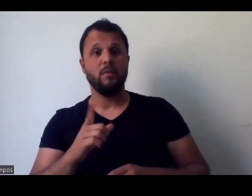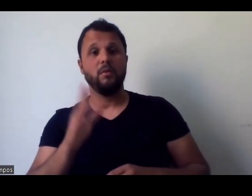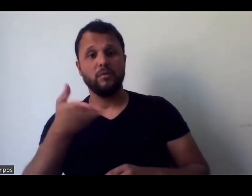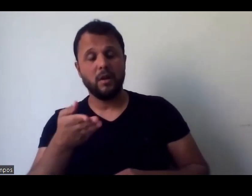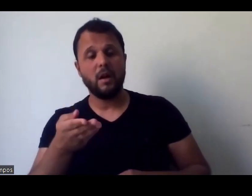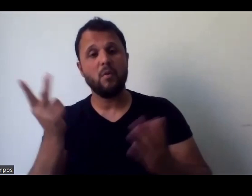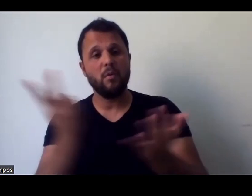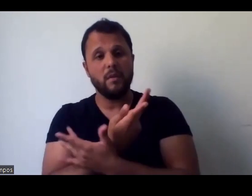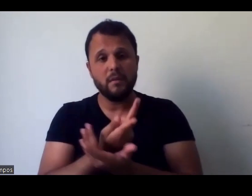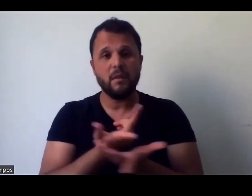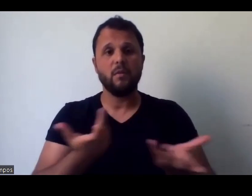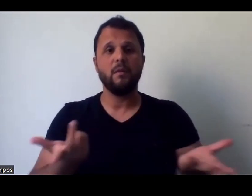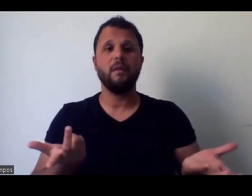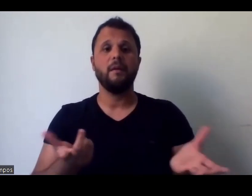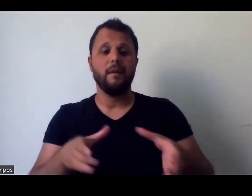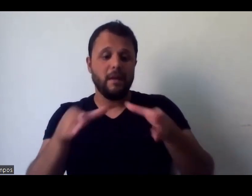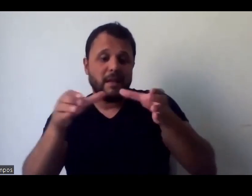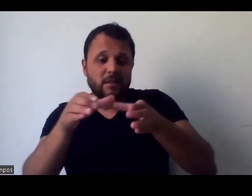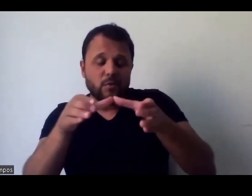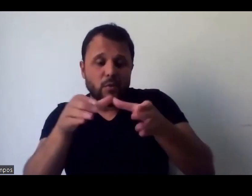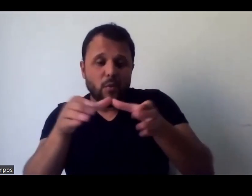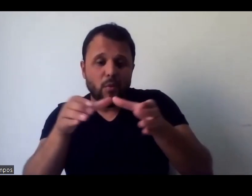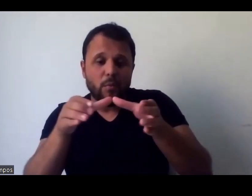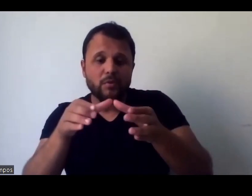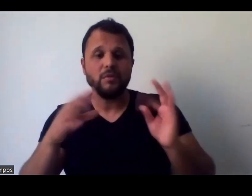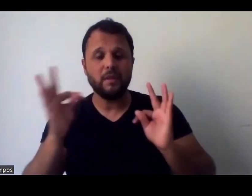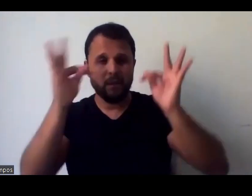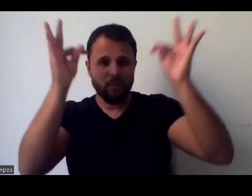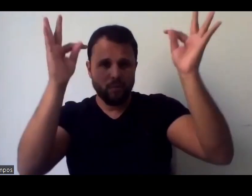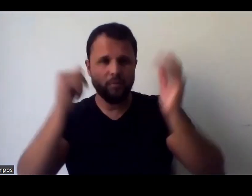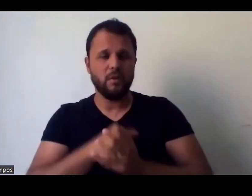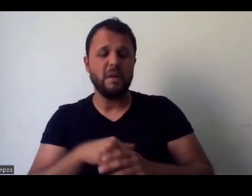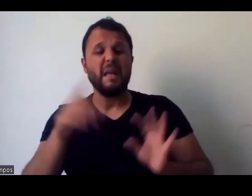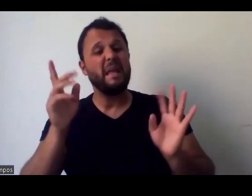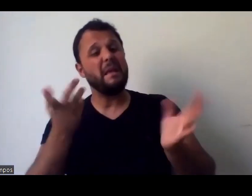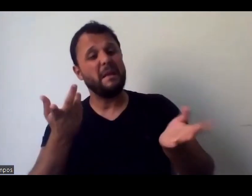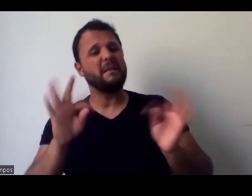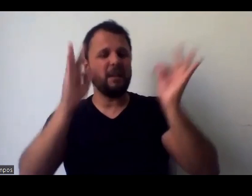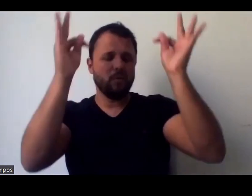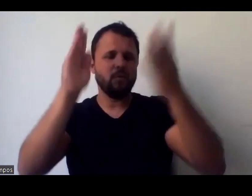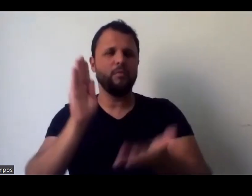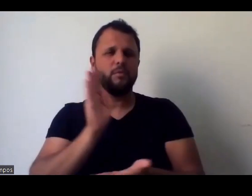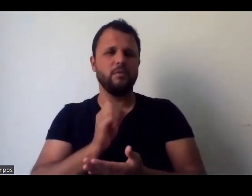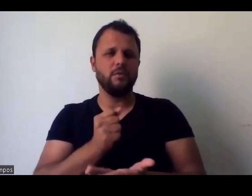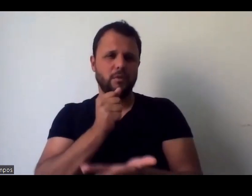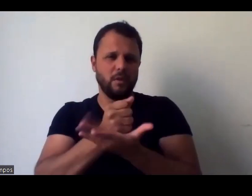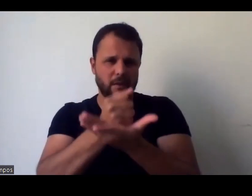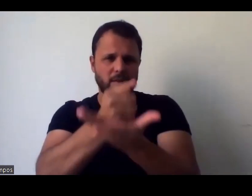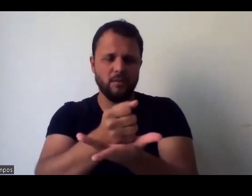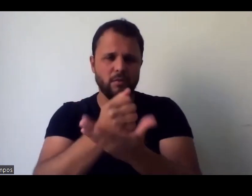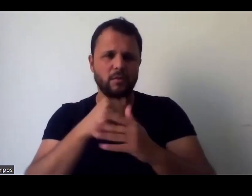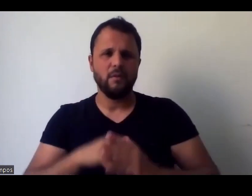hackathon, mas mais voltadas à tecnologia assistiva, e não diretamente, né, pra recursos de acessibilidade para